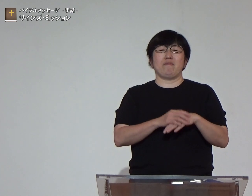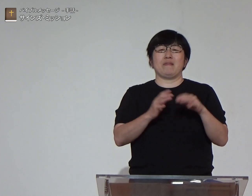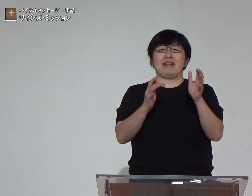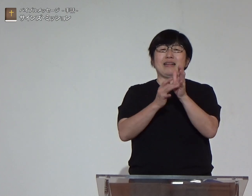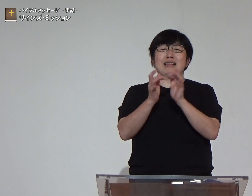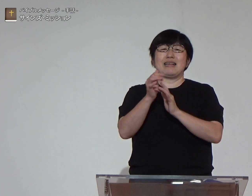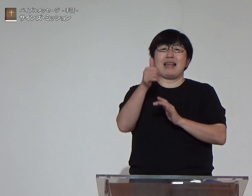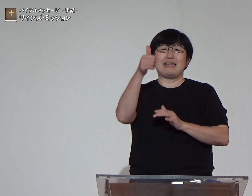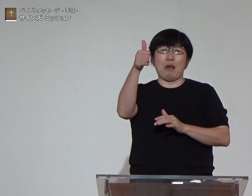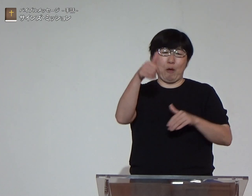と思います